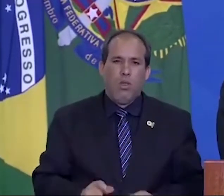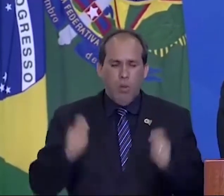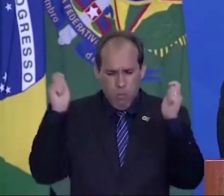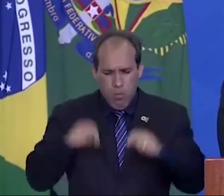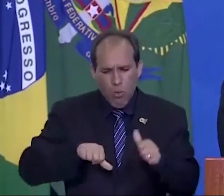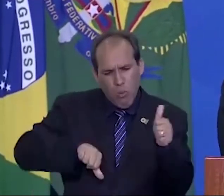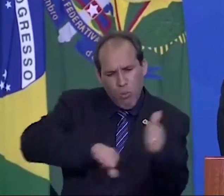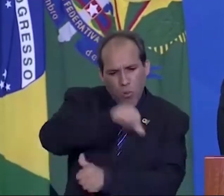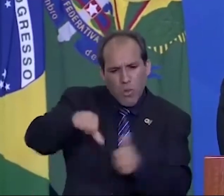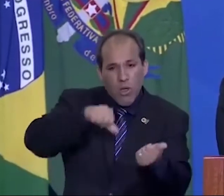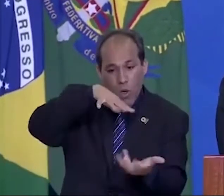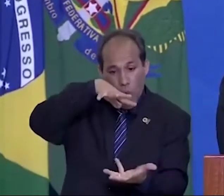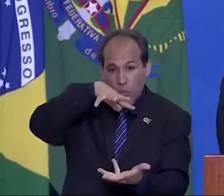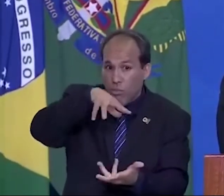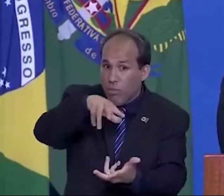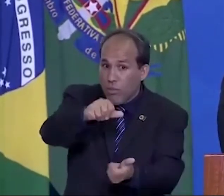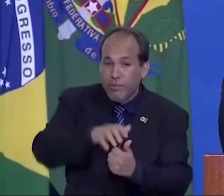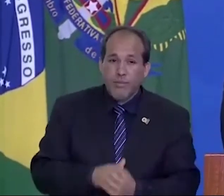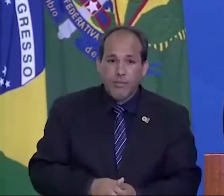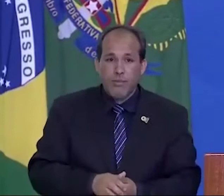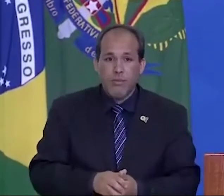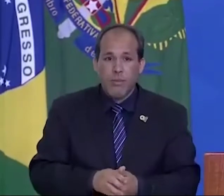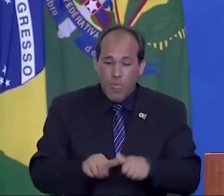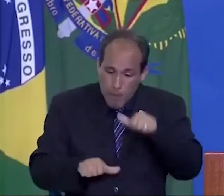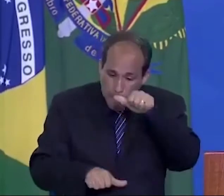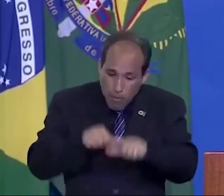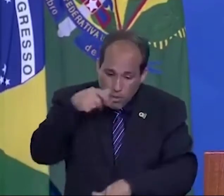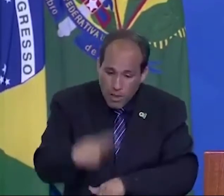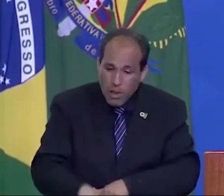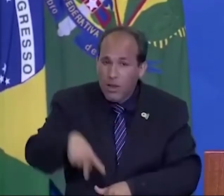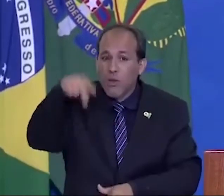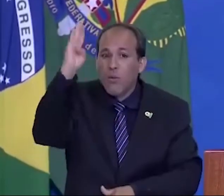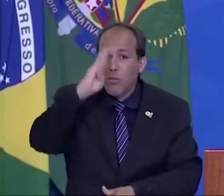o mundo. E transformar o nosso Brasil.